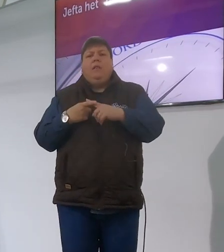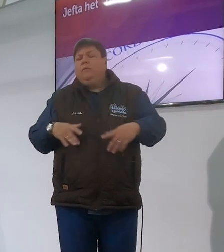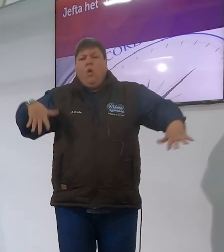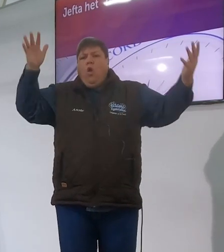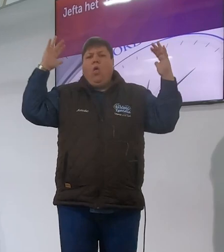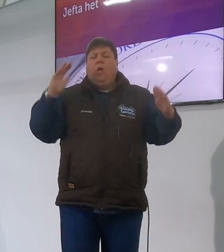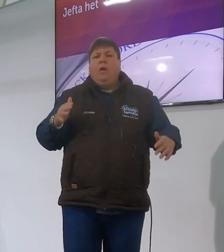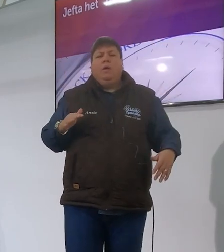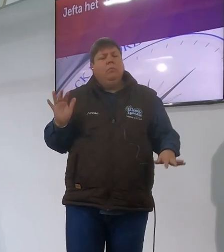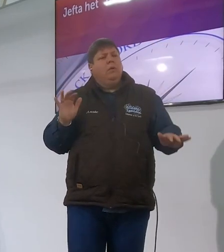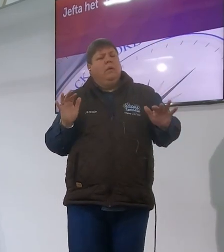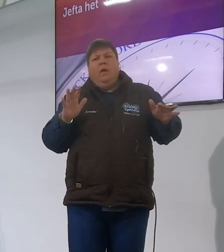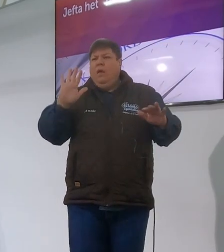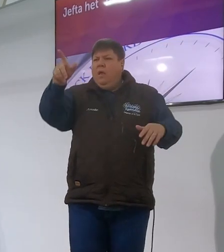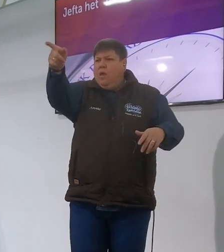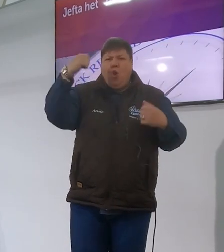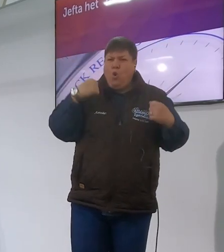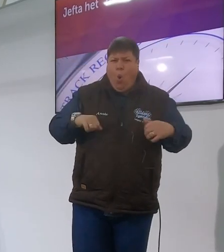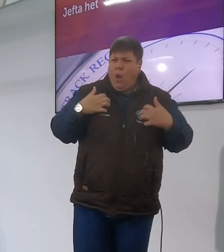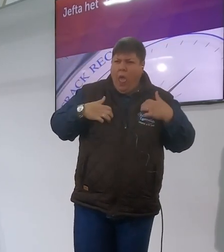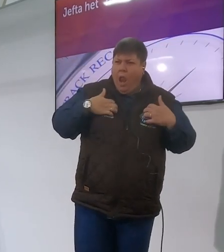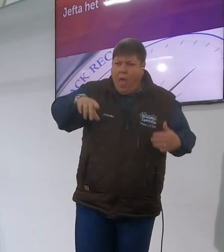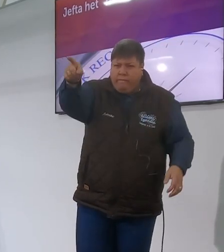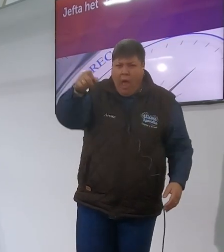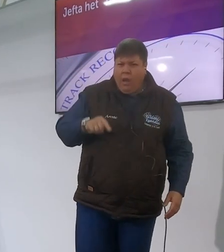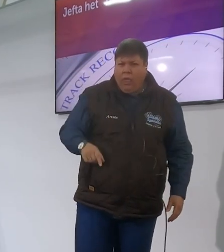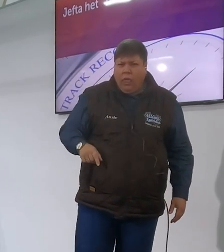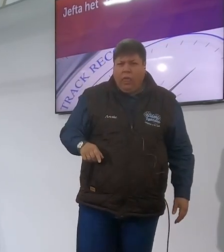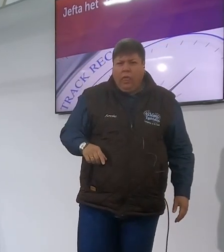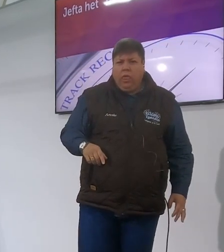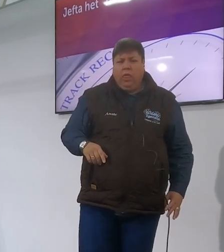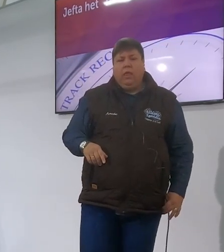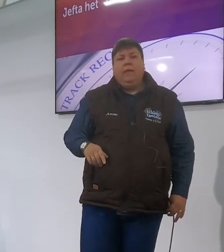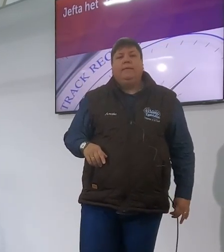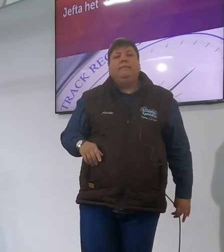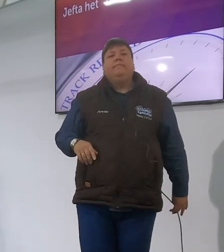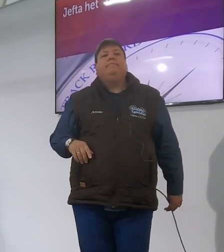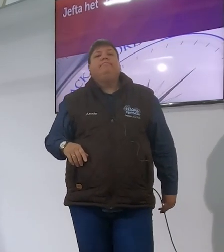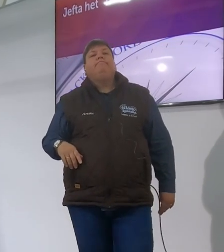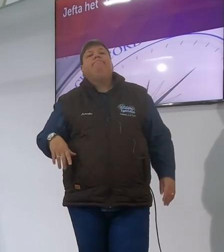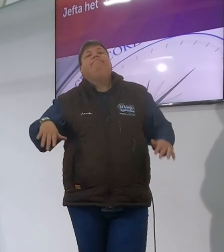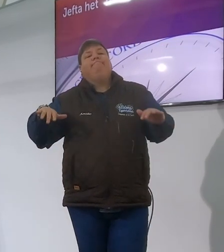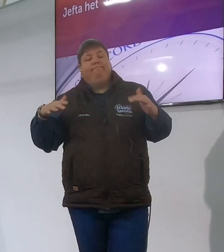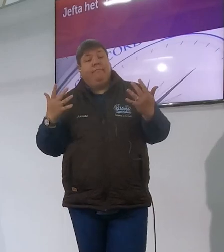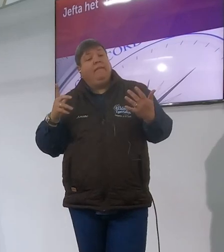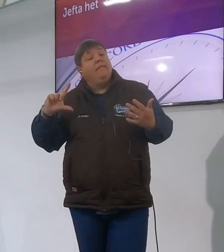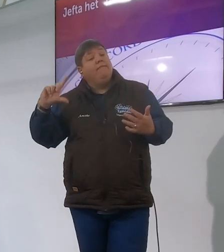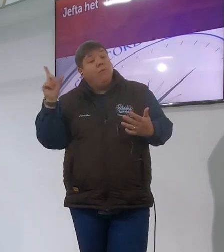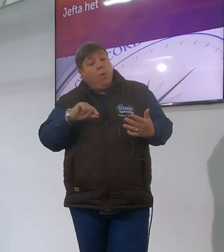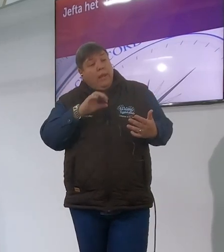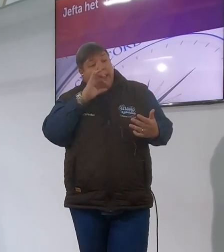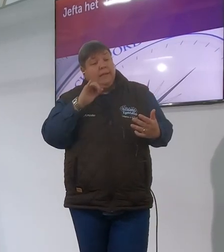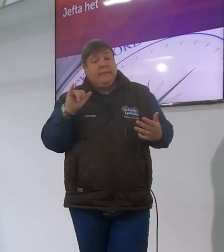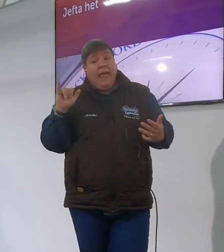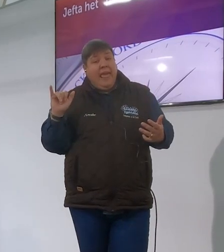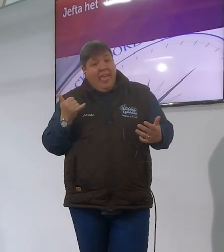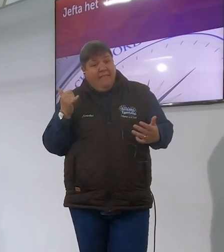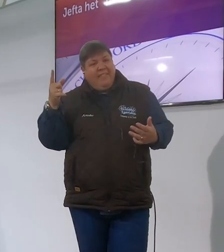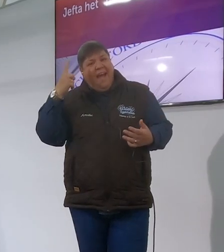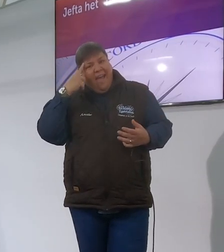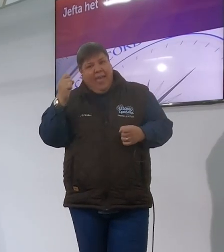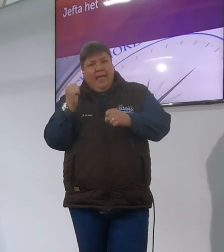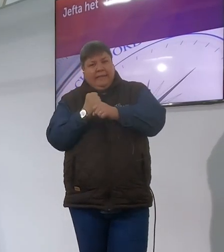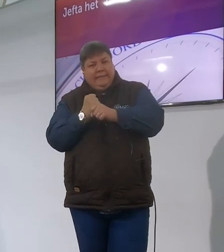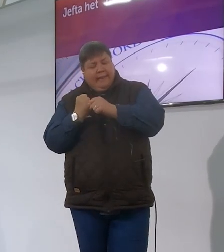sê voordat jy het nie eens geleefd daar tyd nie hallo en in die hele gesprek gaan aan maar wat wonderlik is van jyfda is hy ken die